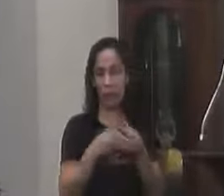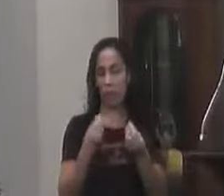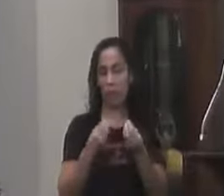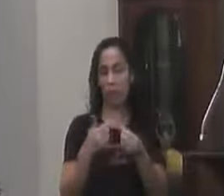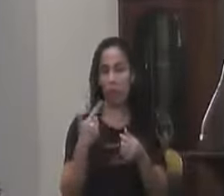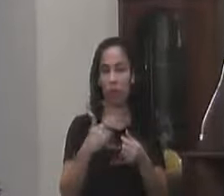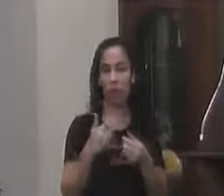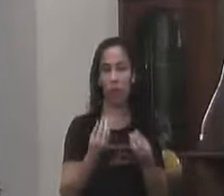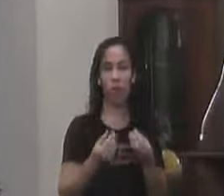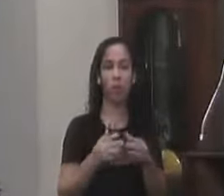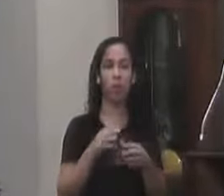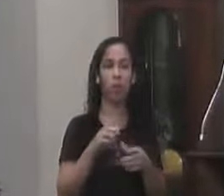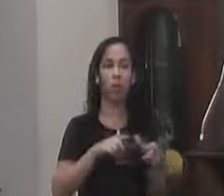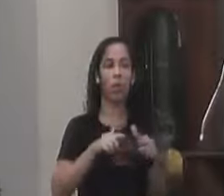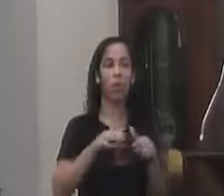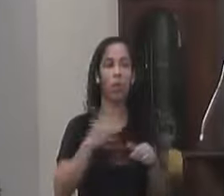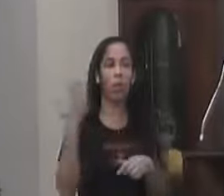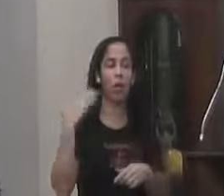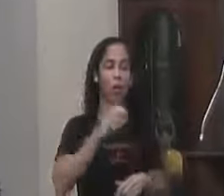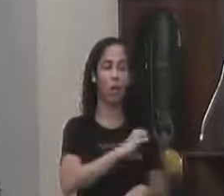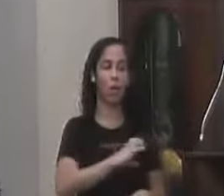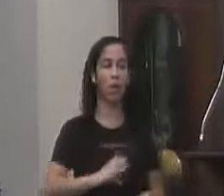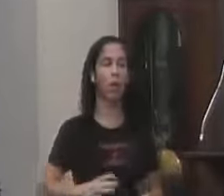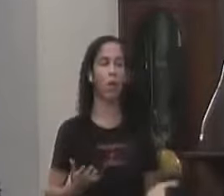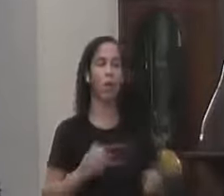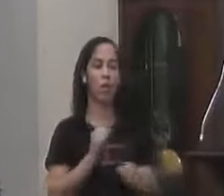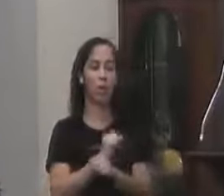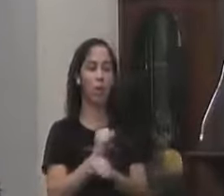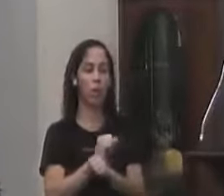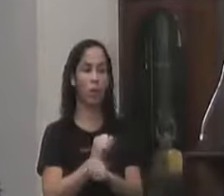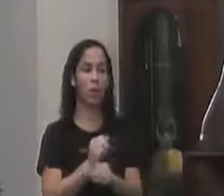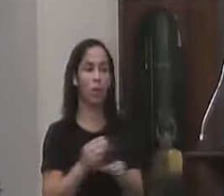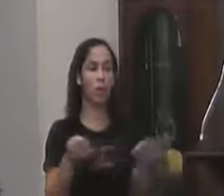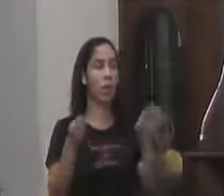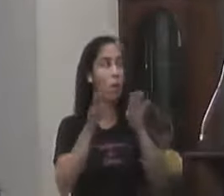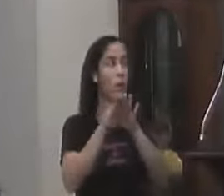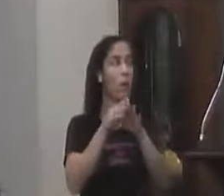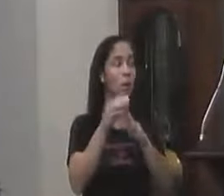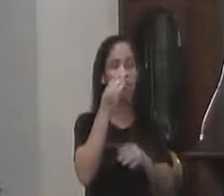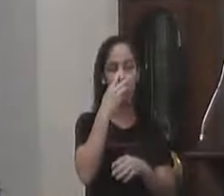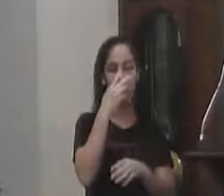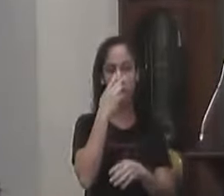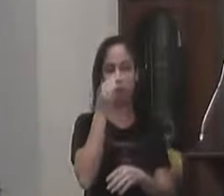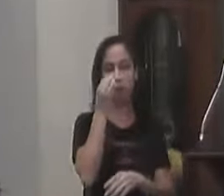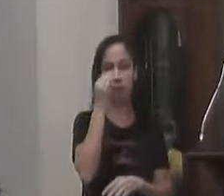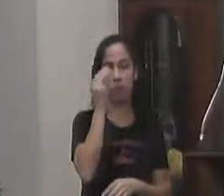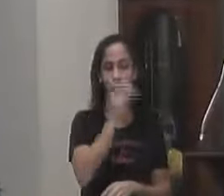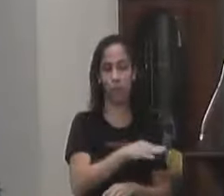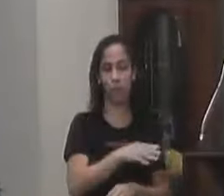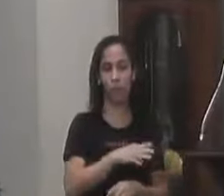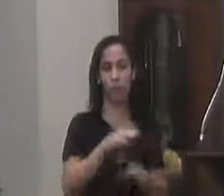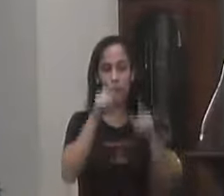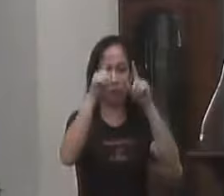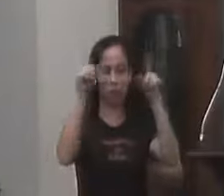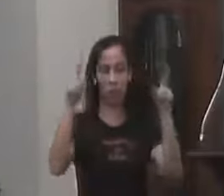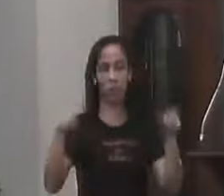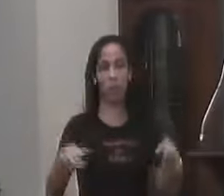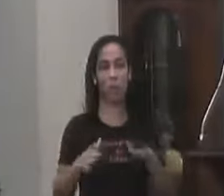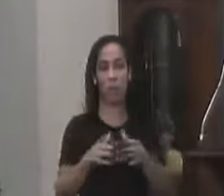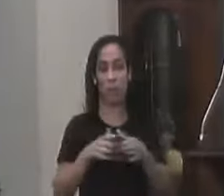serviço Que foi do Estado E hoje Encontra-se parado Lá com a clínica Abandonada Um imóvel